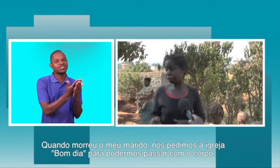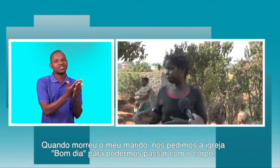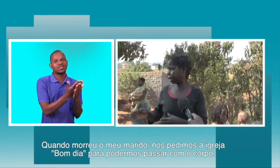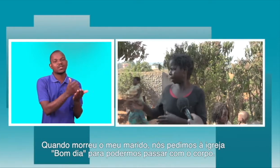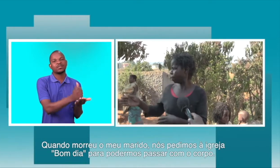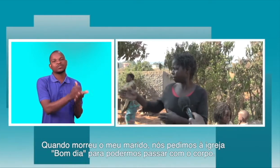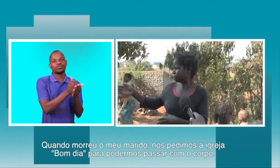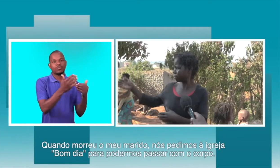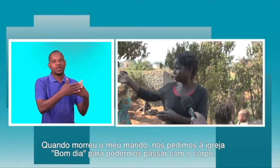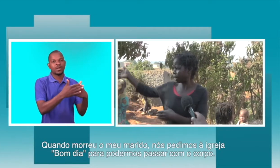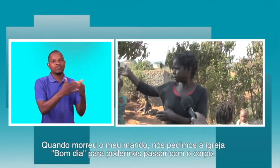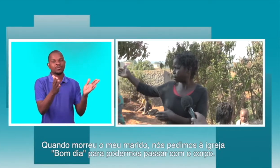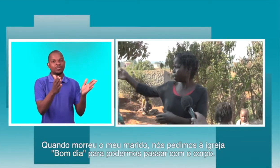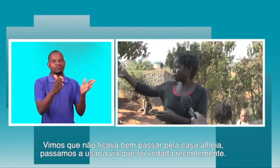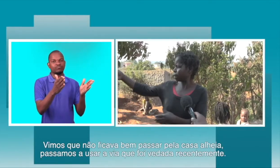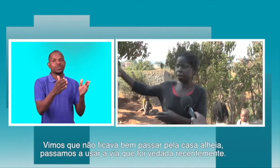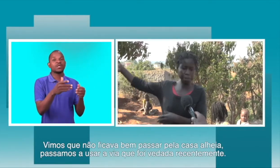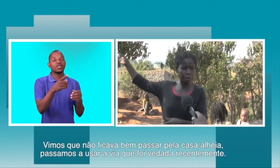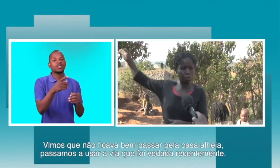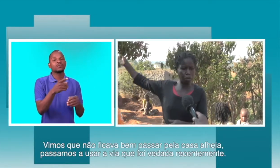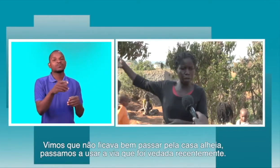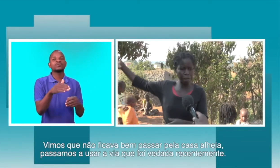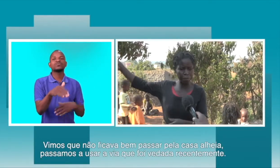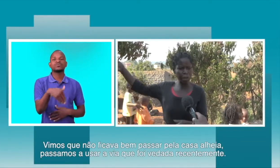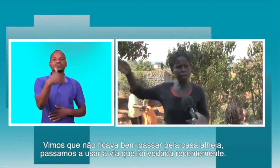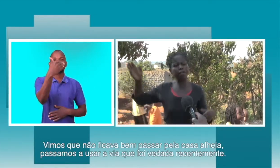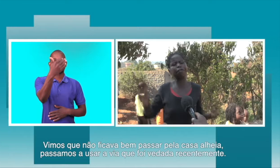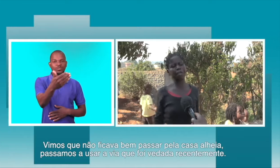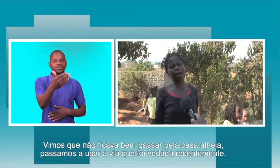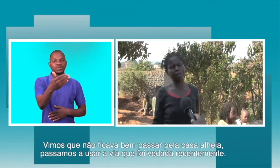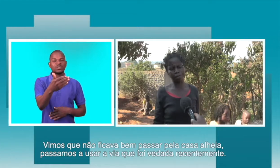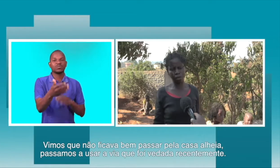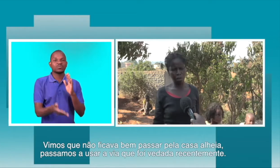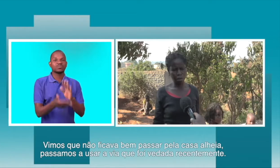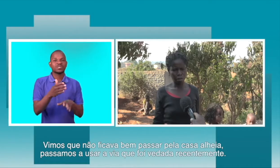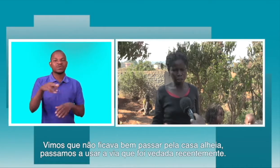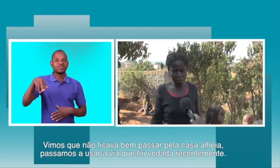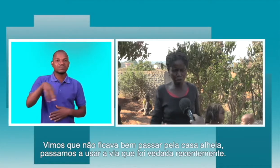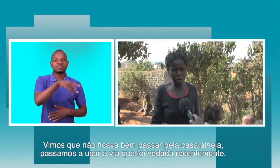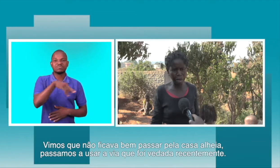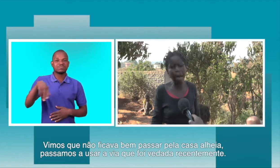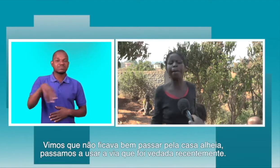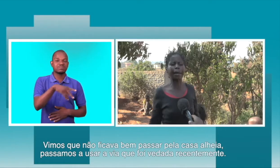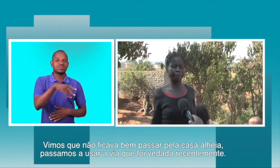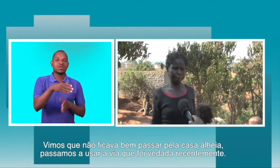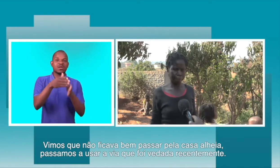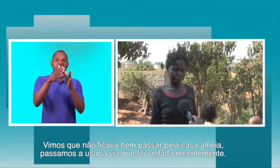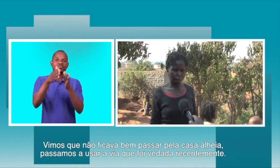passarem com o corpo. Então, ultimamente, nós vimos passar da casa de pessoas e isso não dava. E